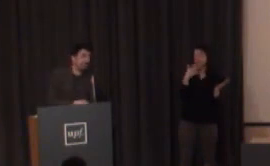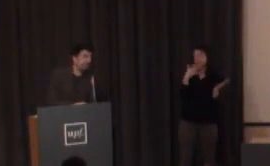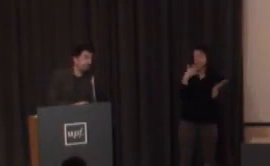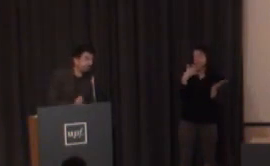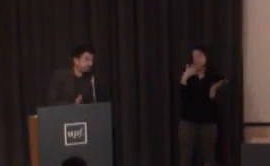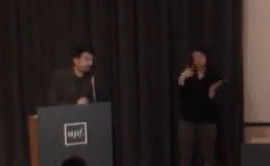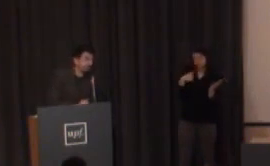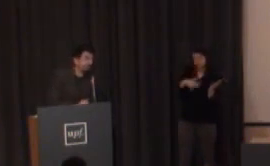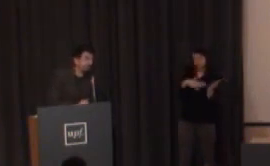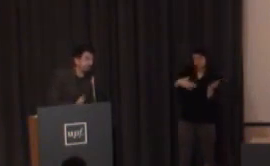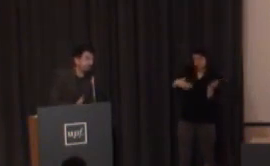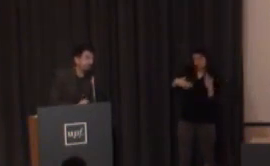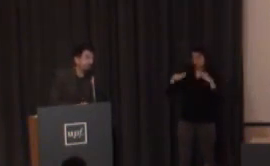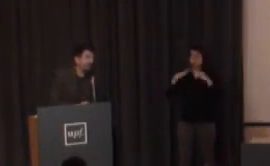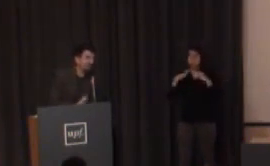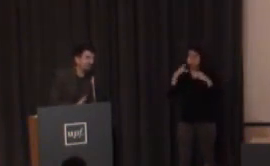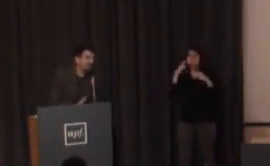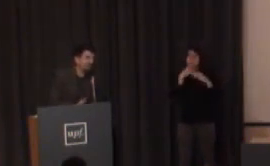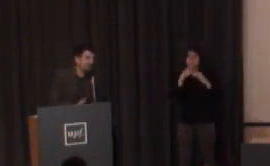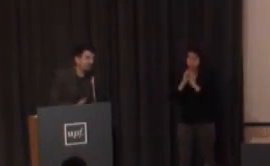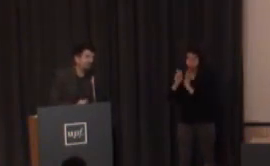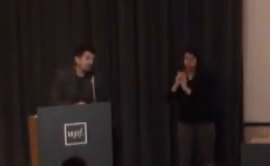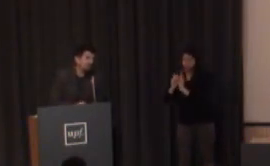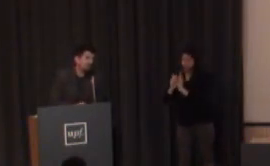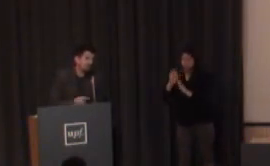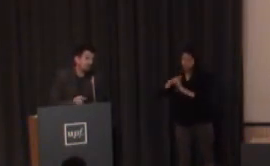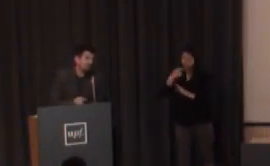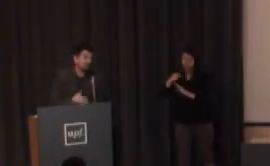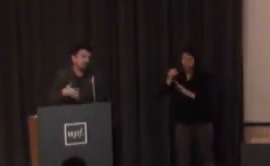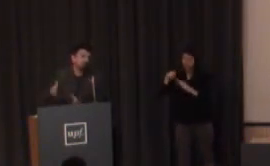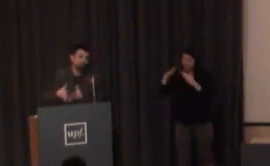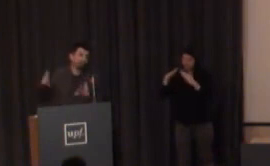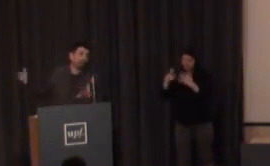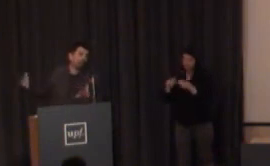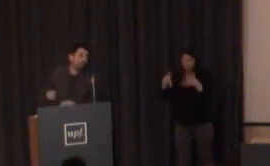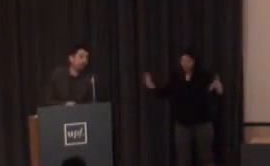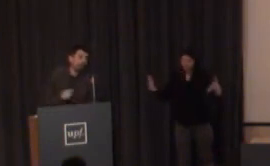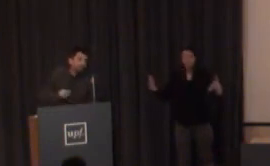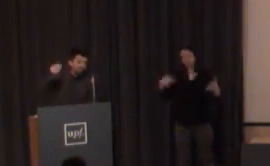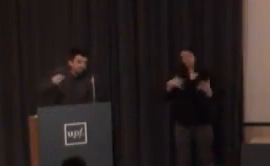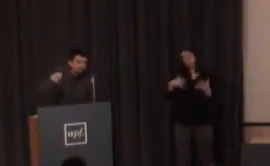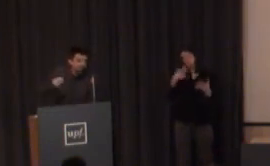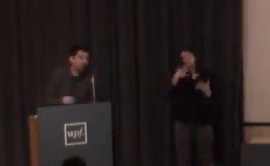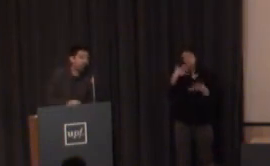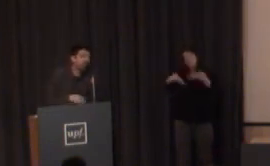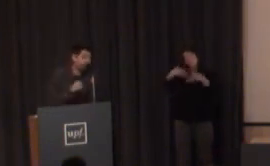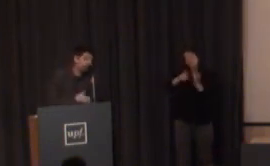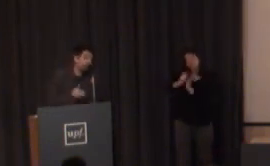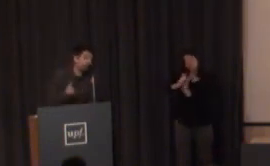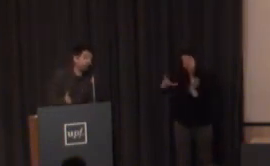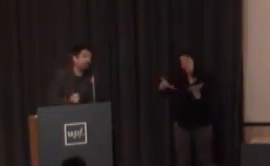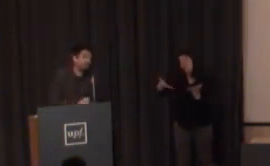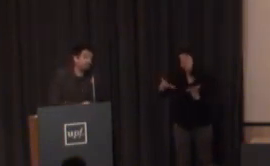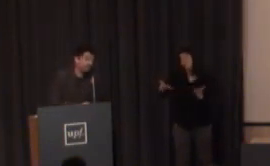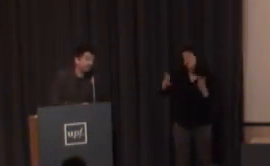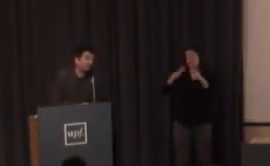indicar que es una una casa de la leche pues yo escribiría casa enorme o casa muy buena a través